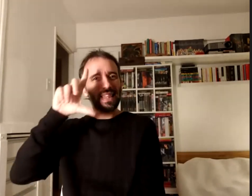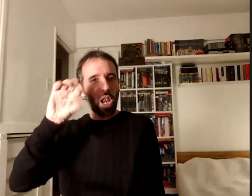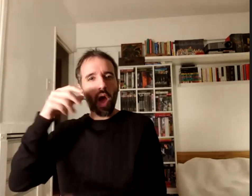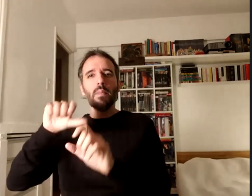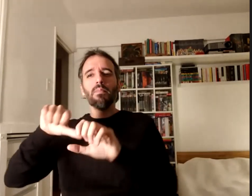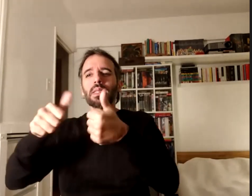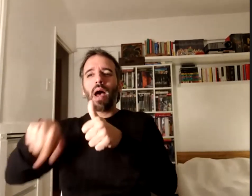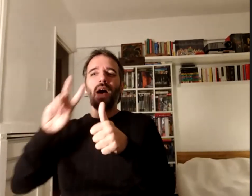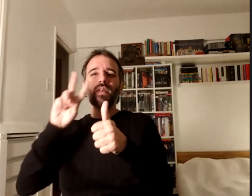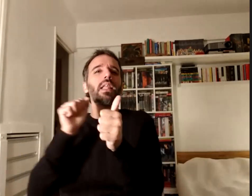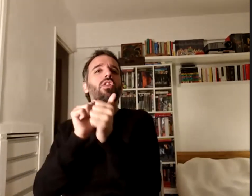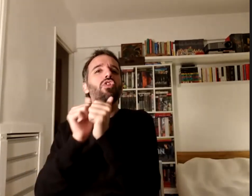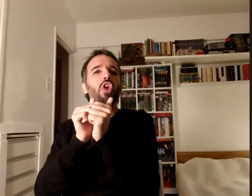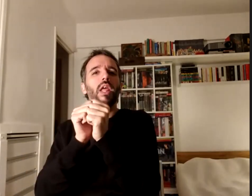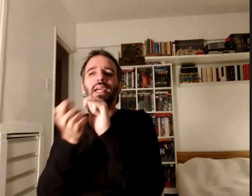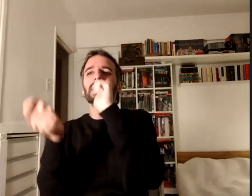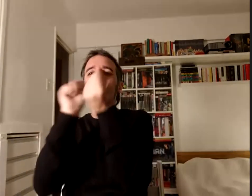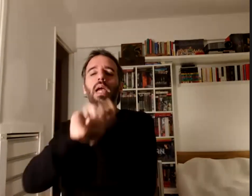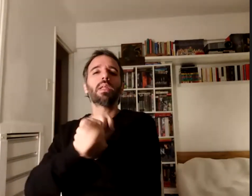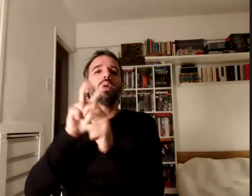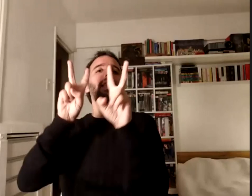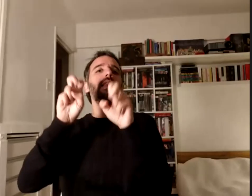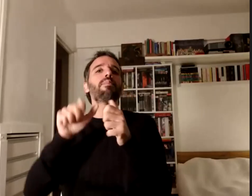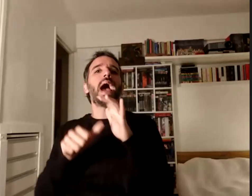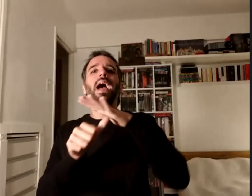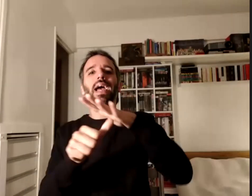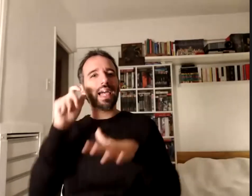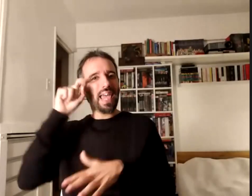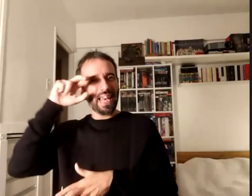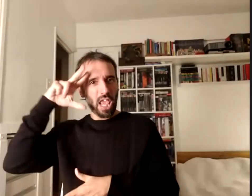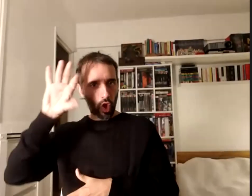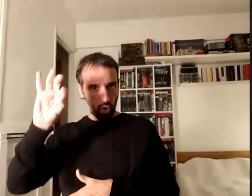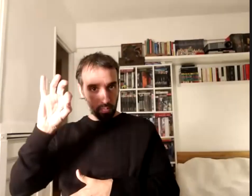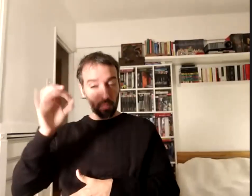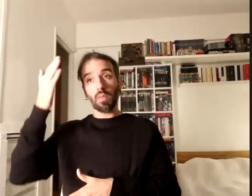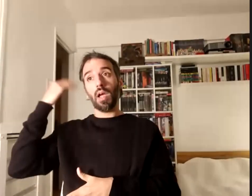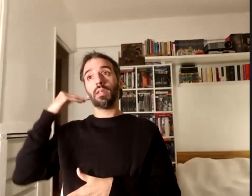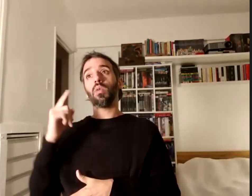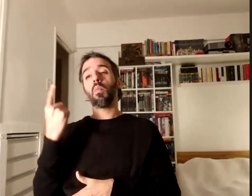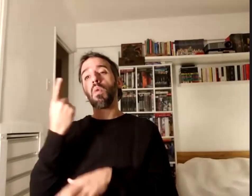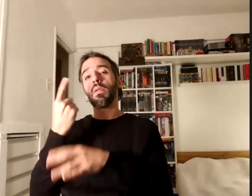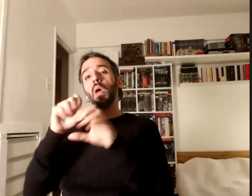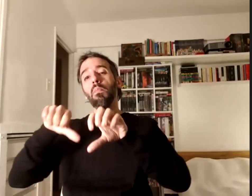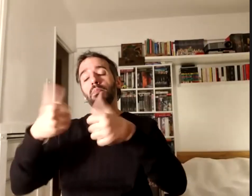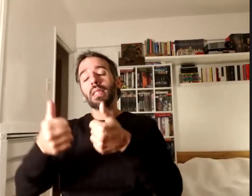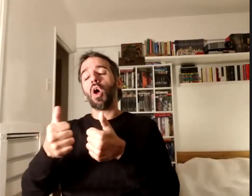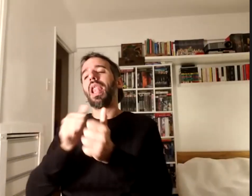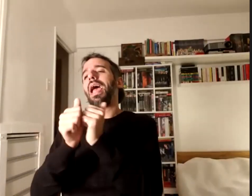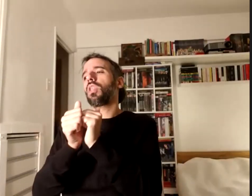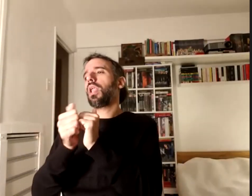perspectiva de género así como en algún momento había empezado la historia de los que no tienen historia la historia